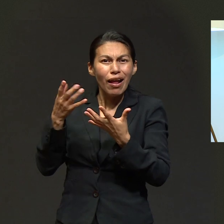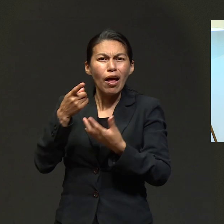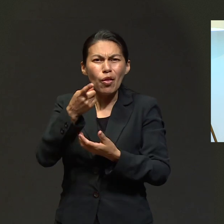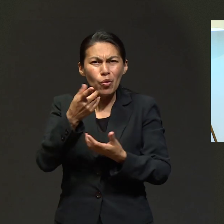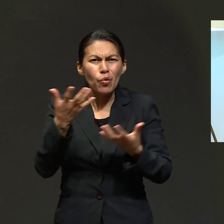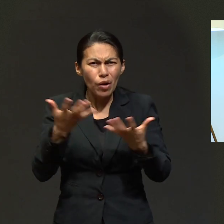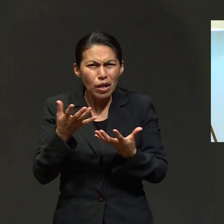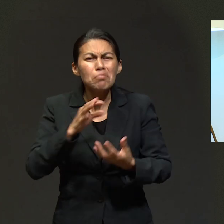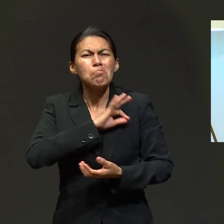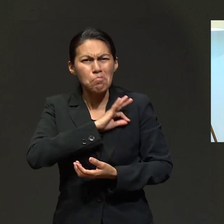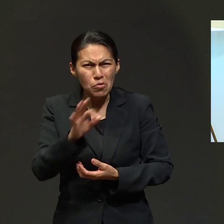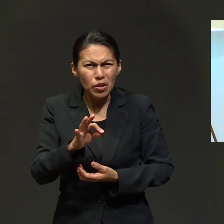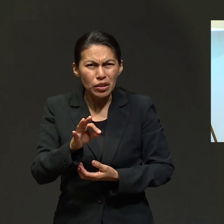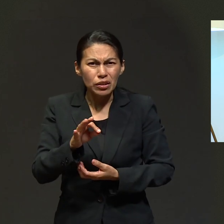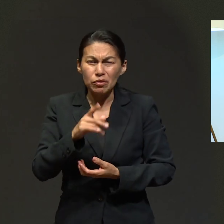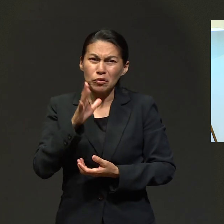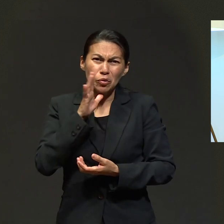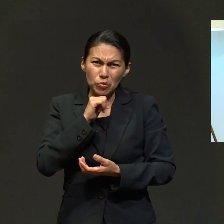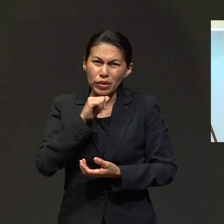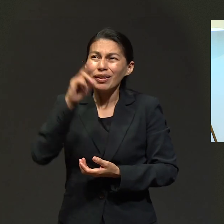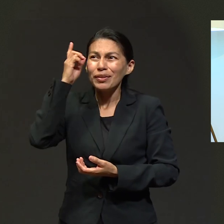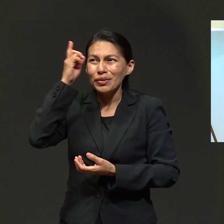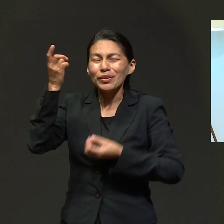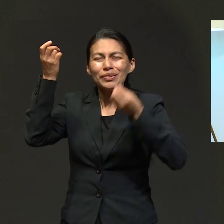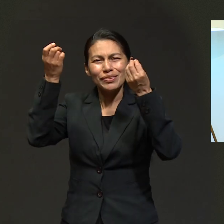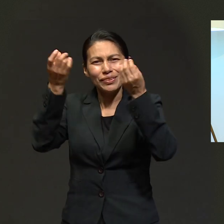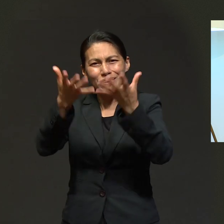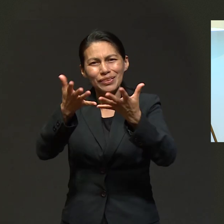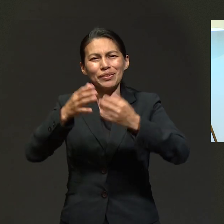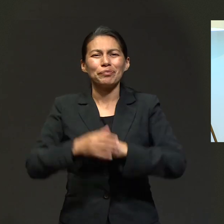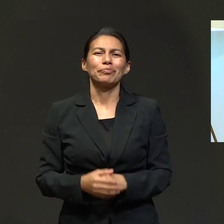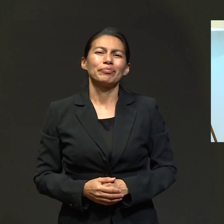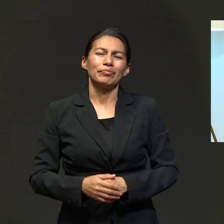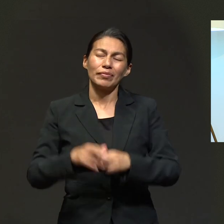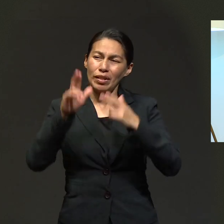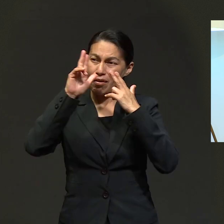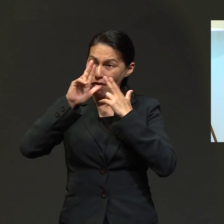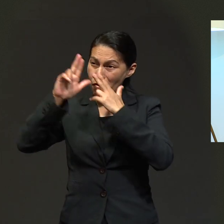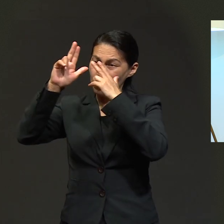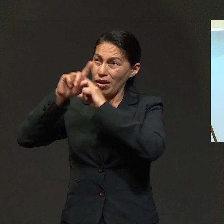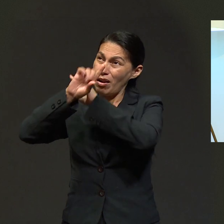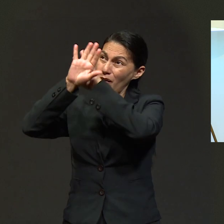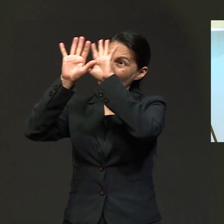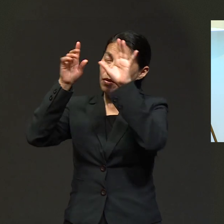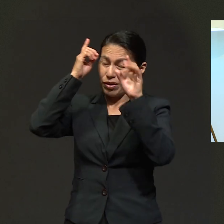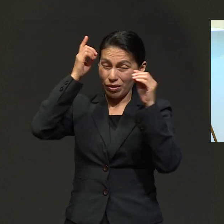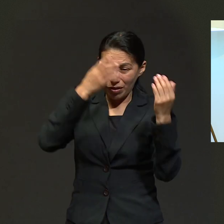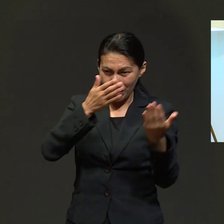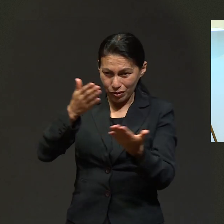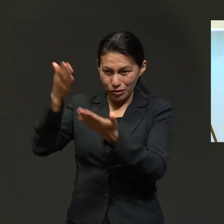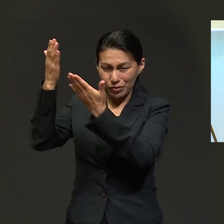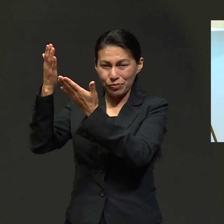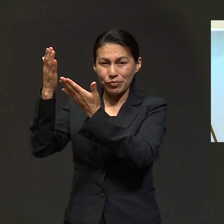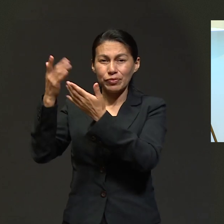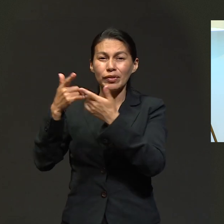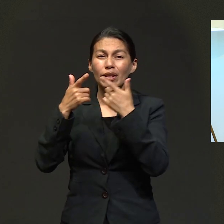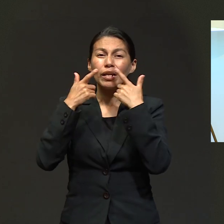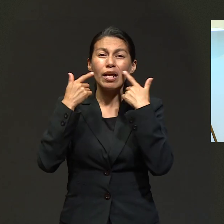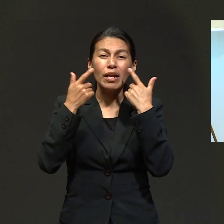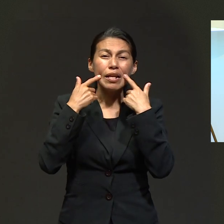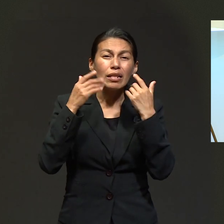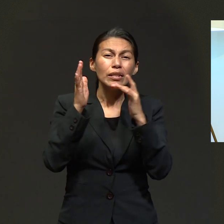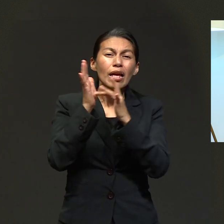honra de Dios. Que la gracia del Señor Jesucristo, el amor del Padre y la